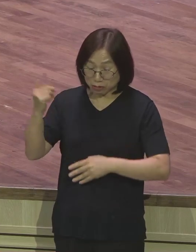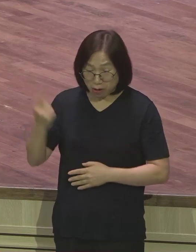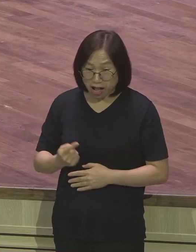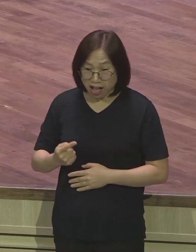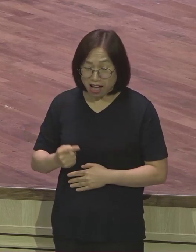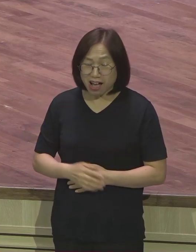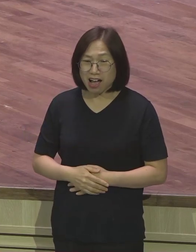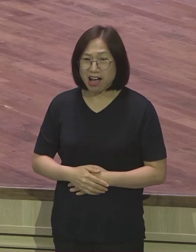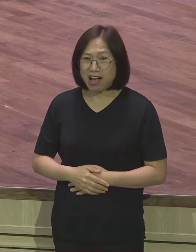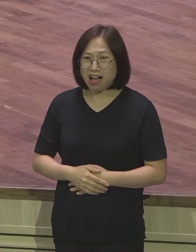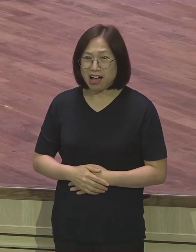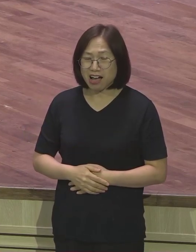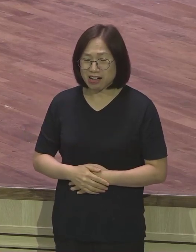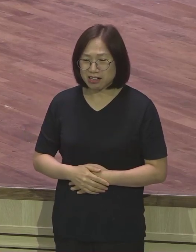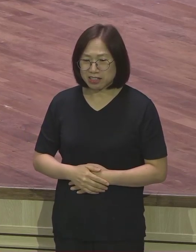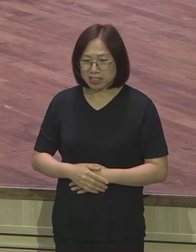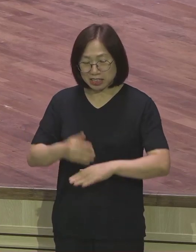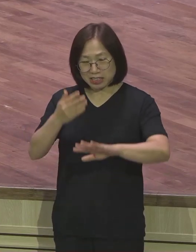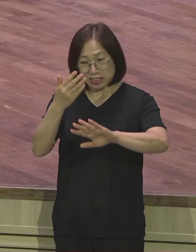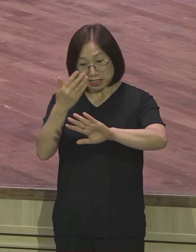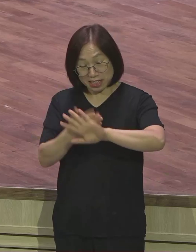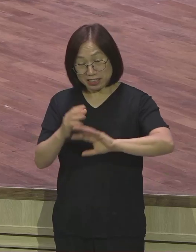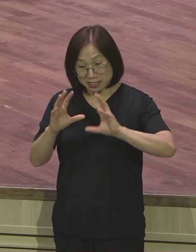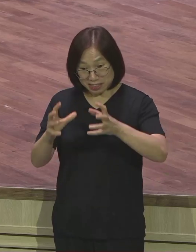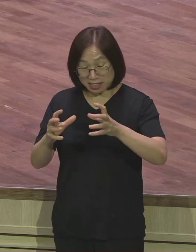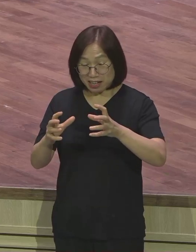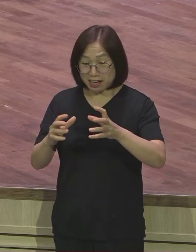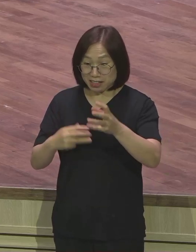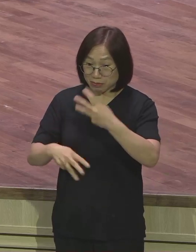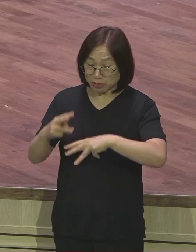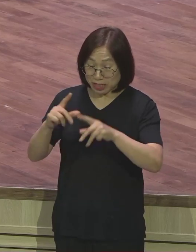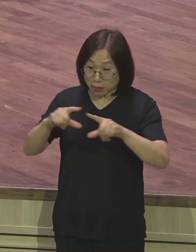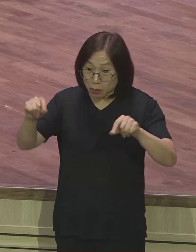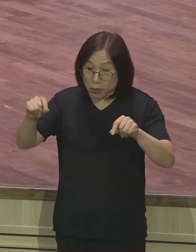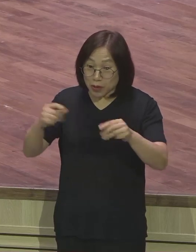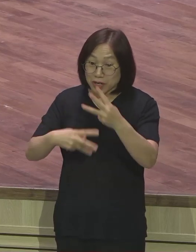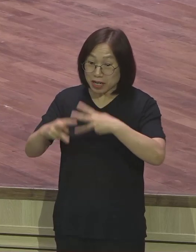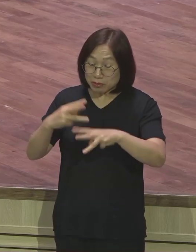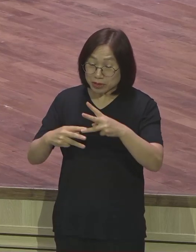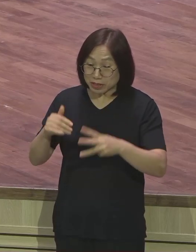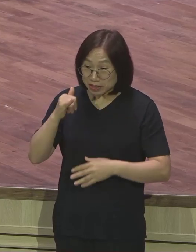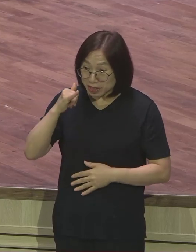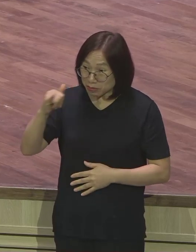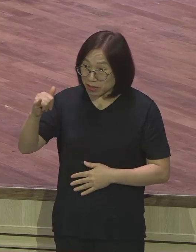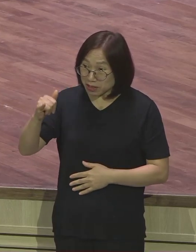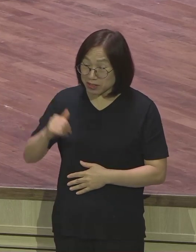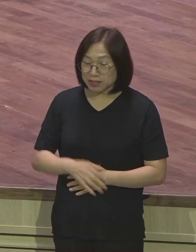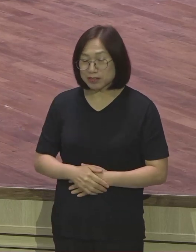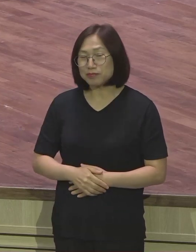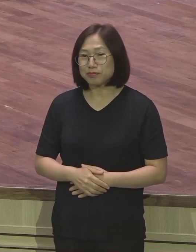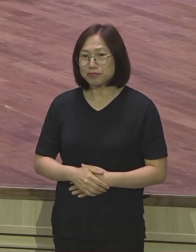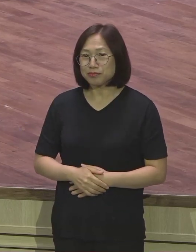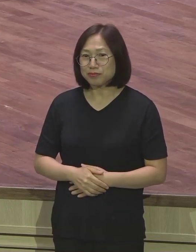연락할 방법도 없다라고 근데 수소문에서 알아보니까 그 하마마처 랩몬트는